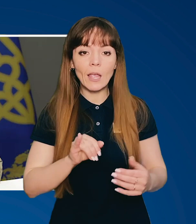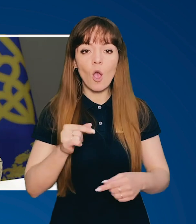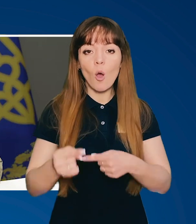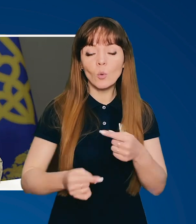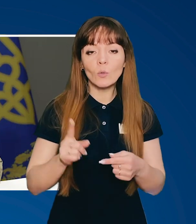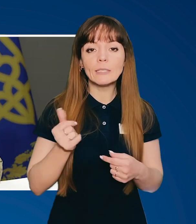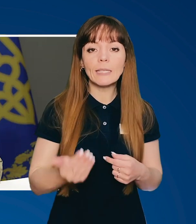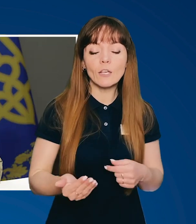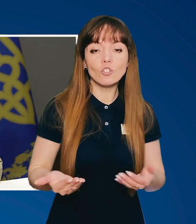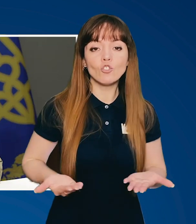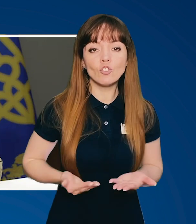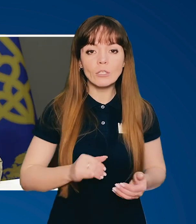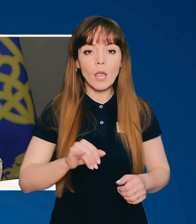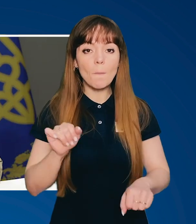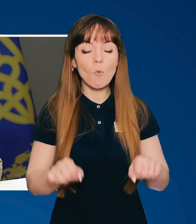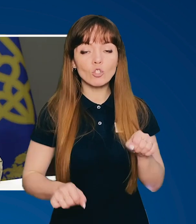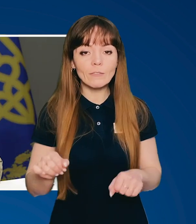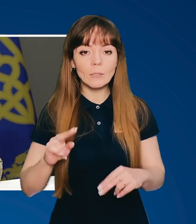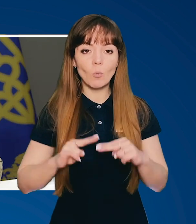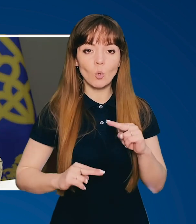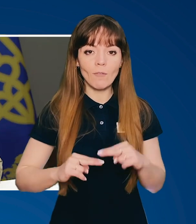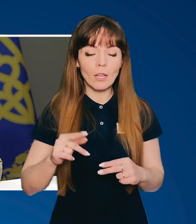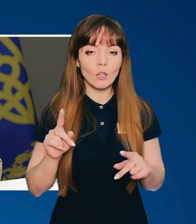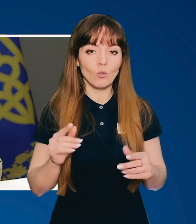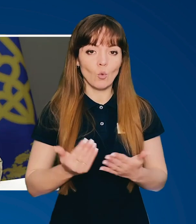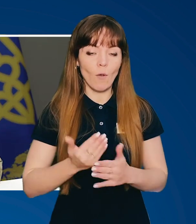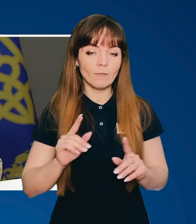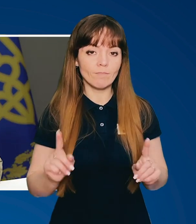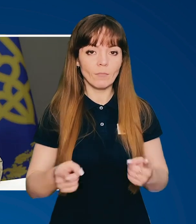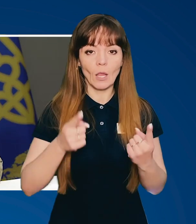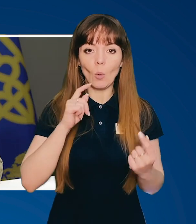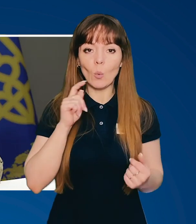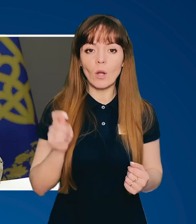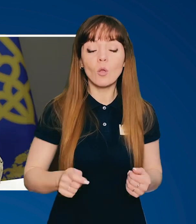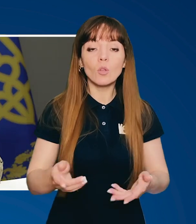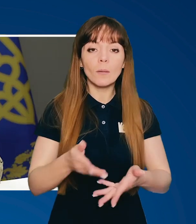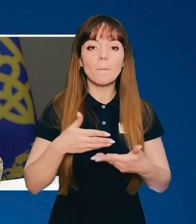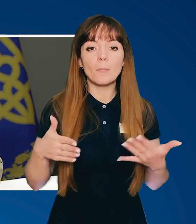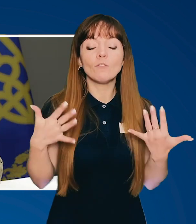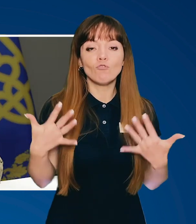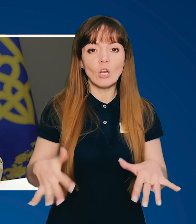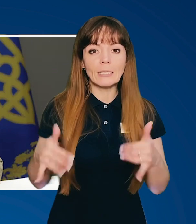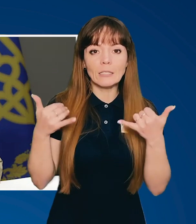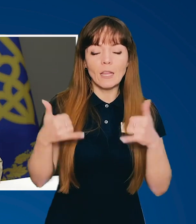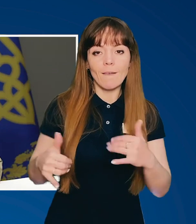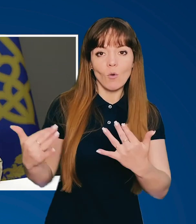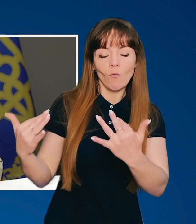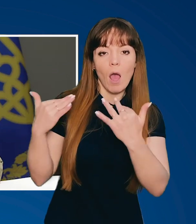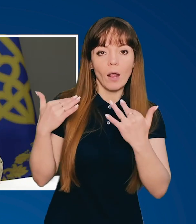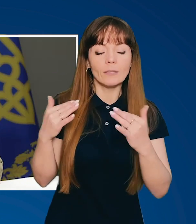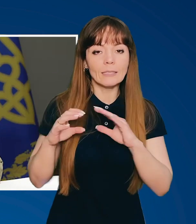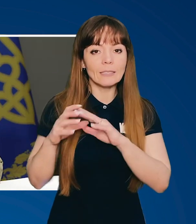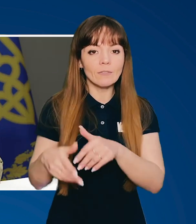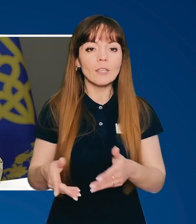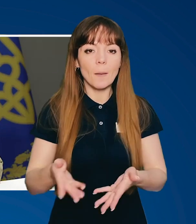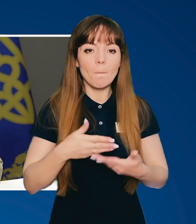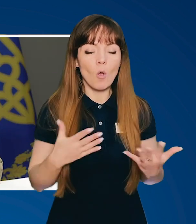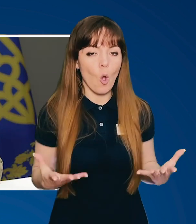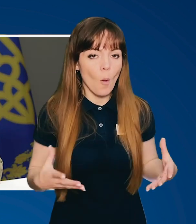онуків, за їхнє життя і можливість збудувати нову Україну. Ми вже здивували світ. Ми об